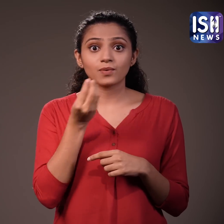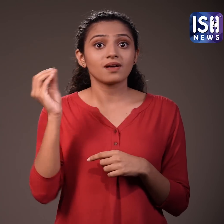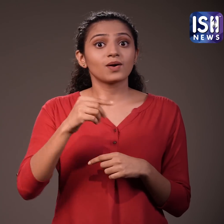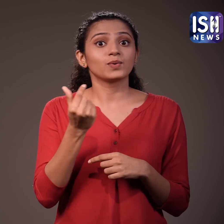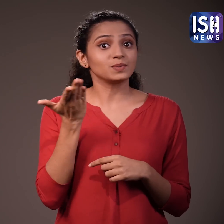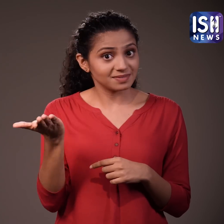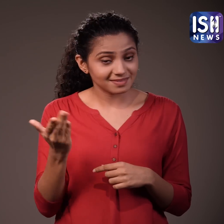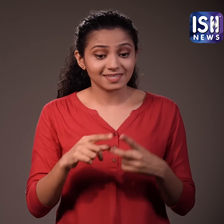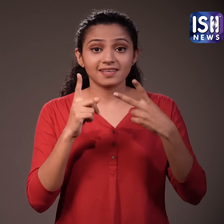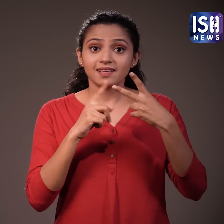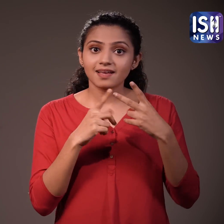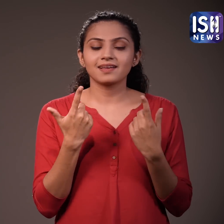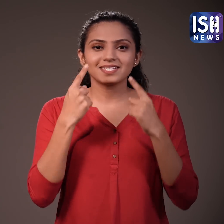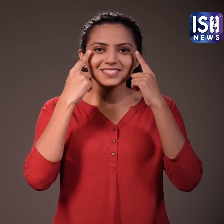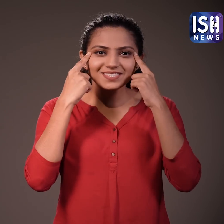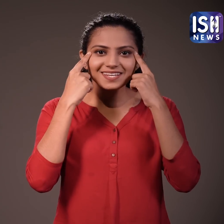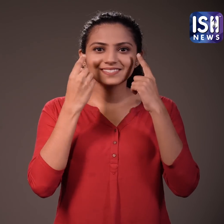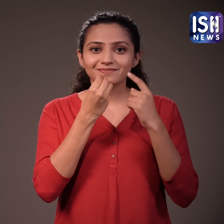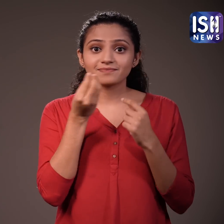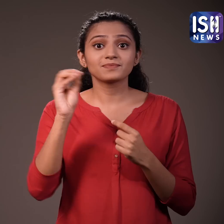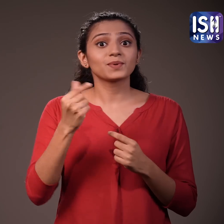चीनी और अन्य वेंजनों में किया जाता है